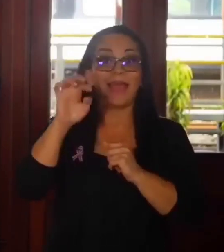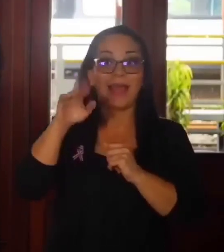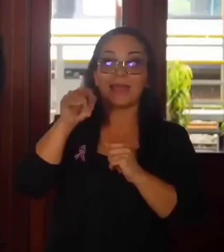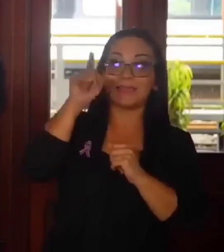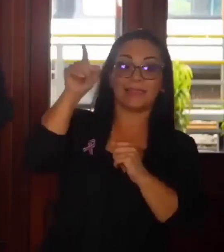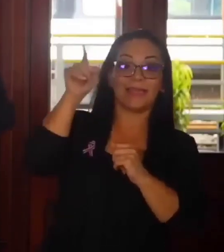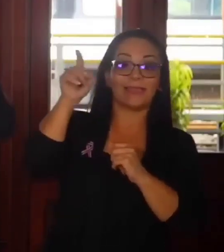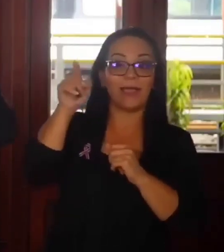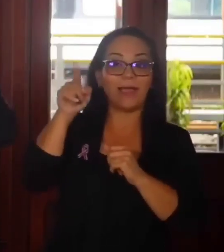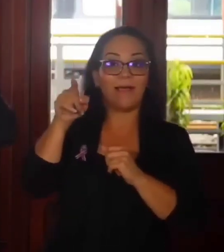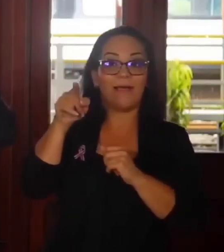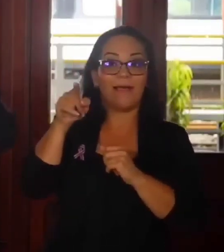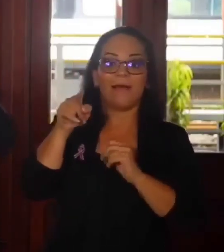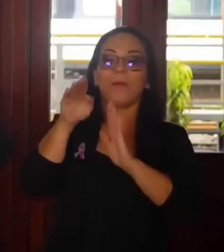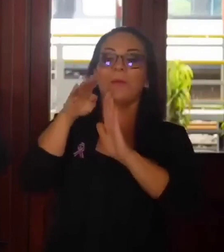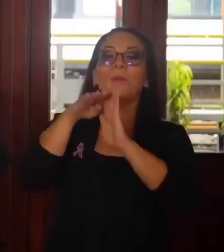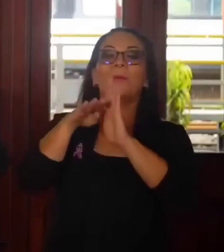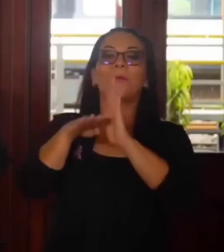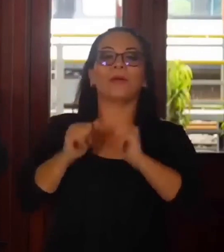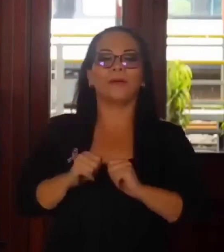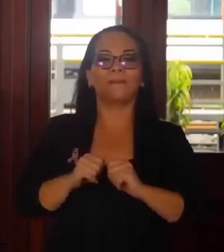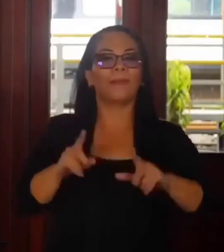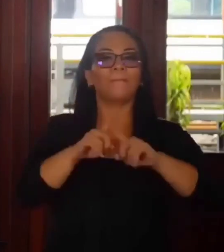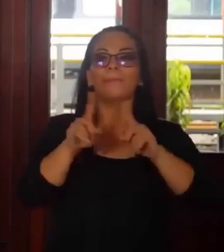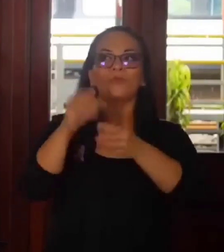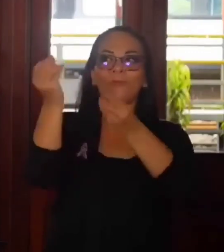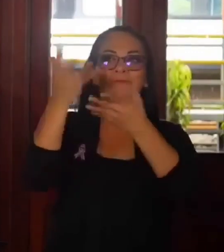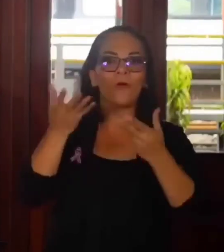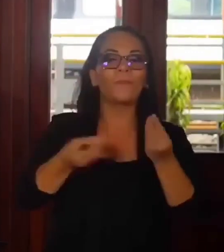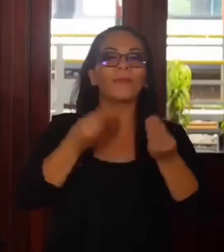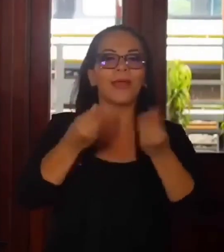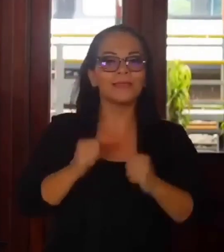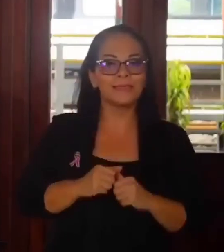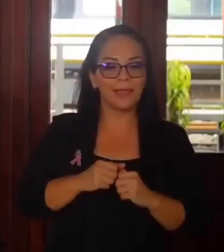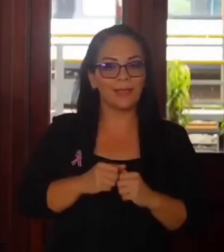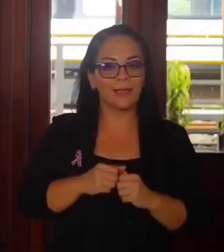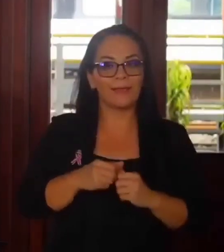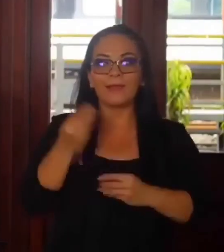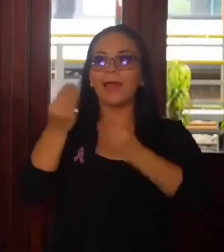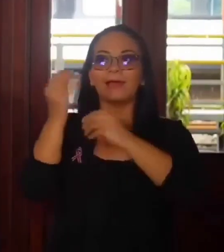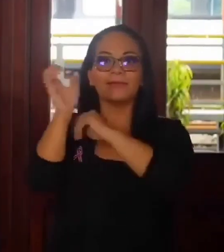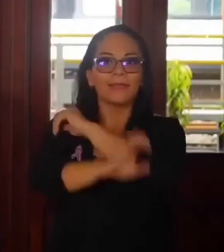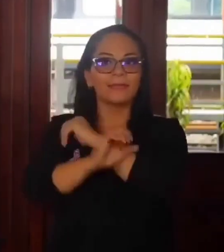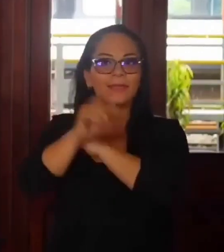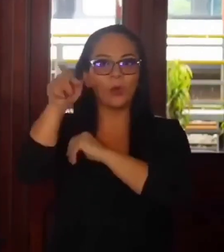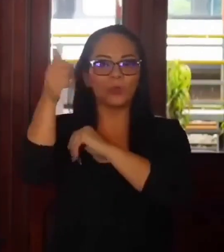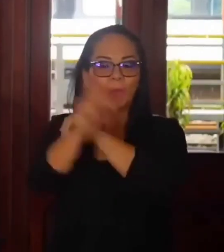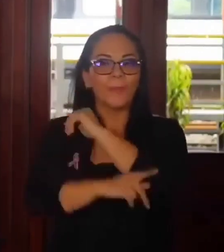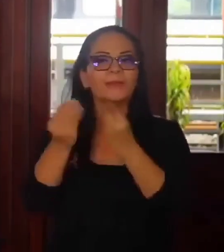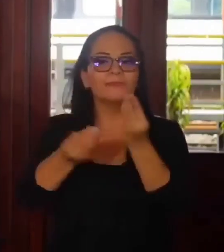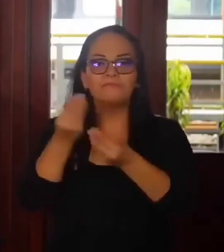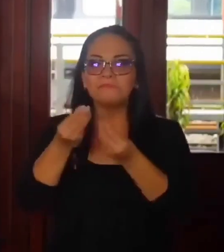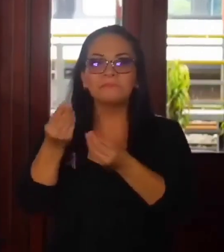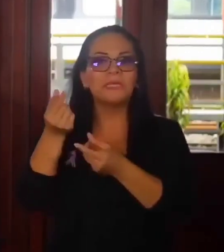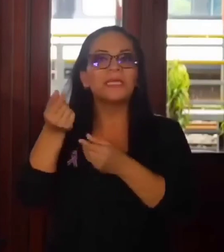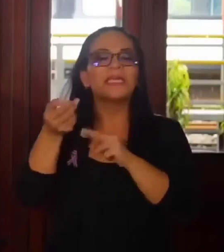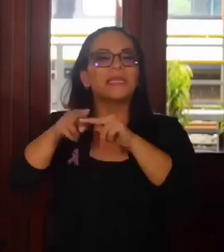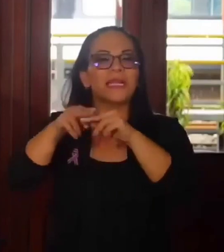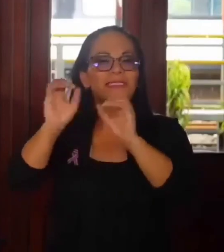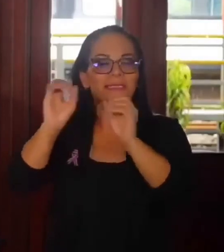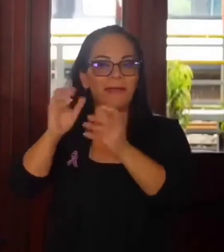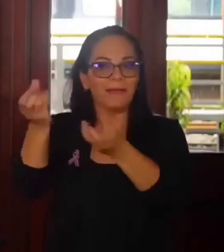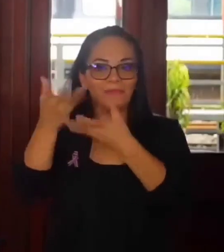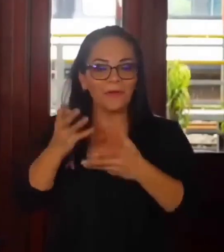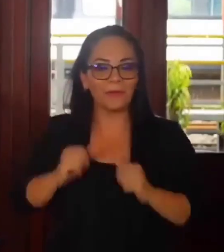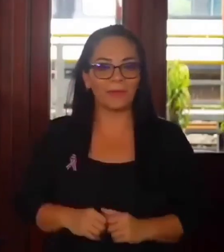reporta para efectos tributarios los intereses que ganan el extranjero. Estamos